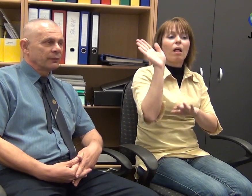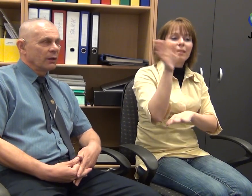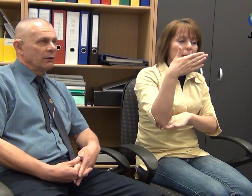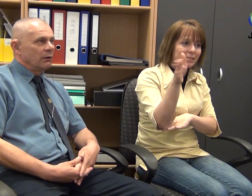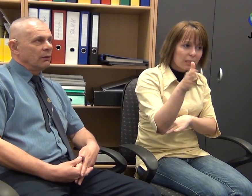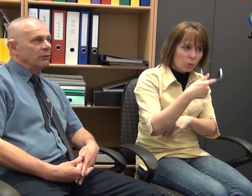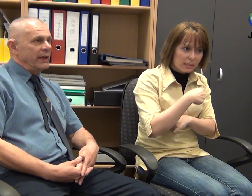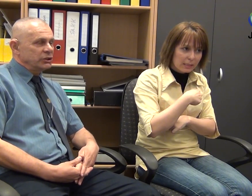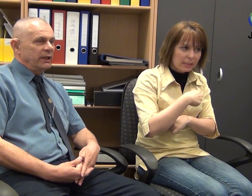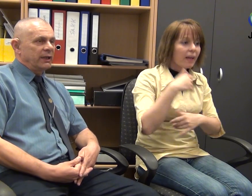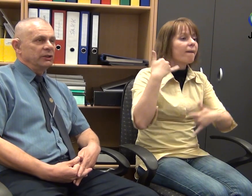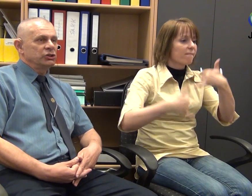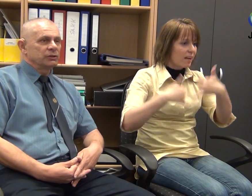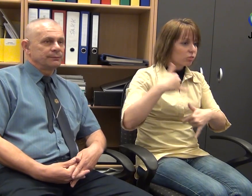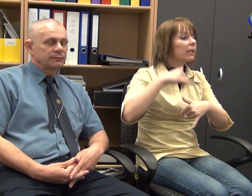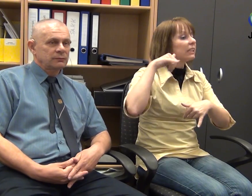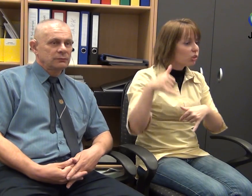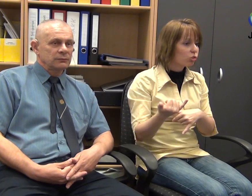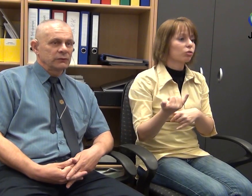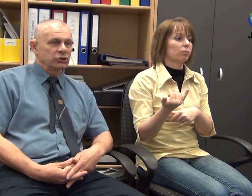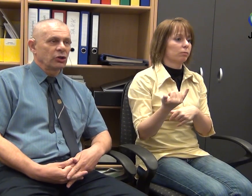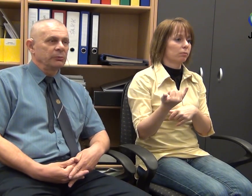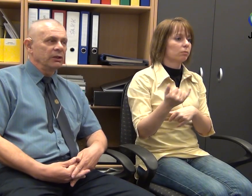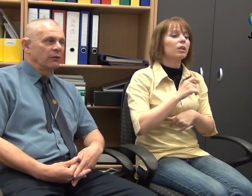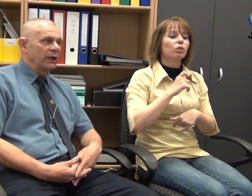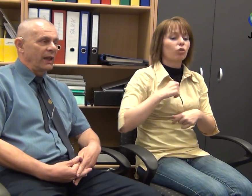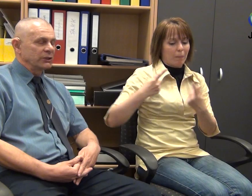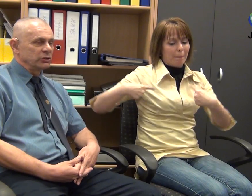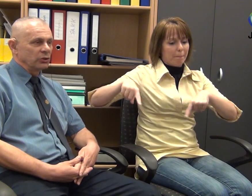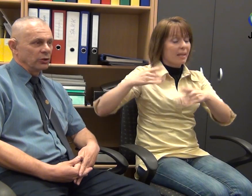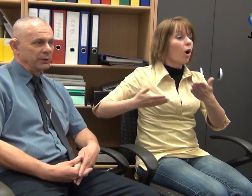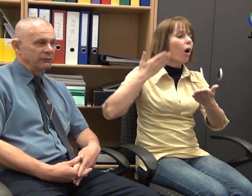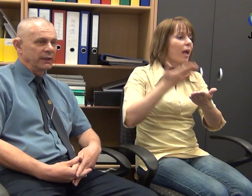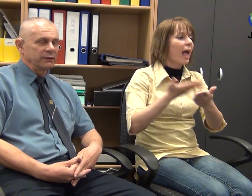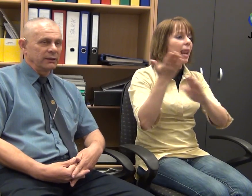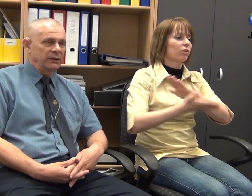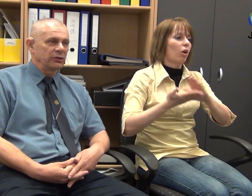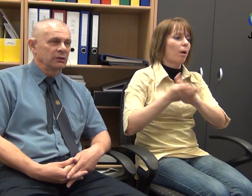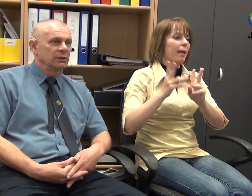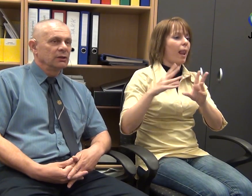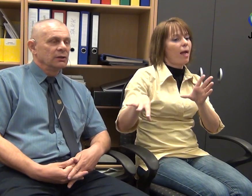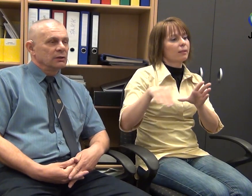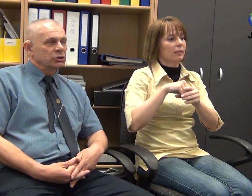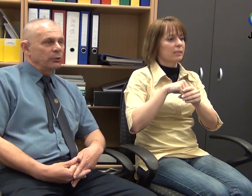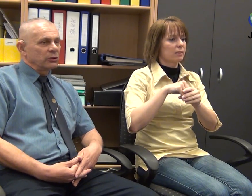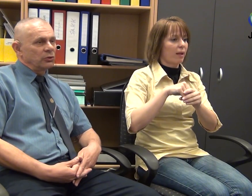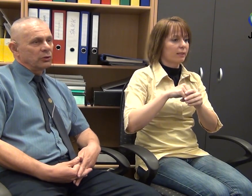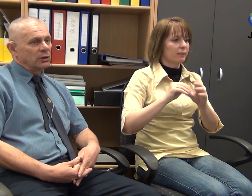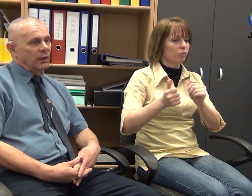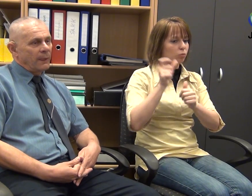Nemzetközi versenyeken is csak a mi ajánlásaink alapján vehetnek részt a